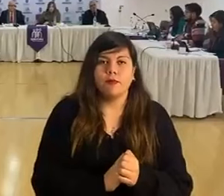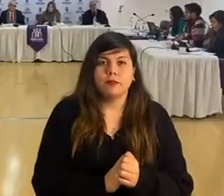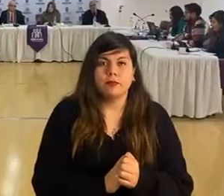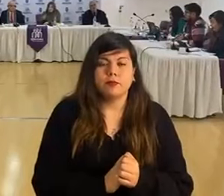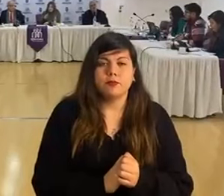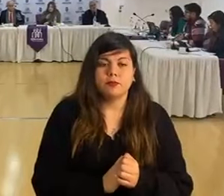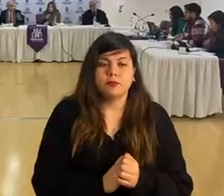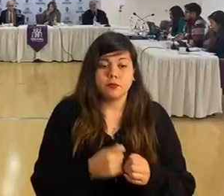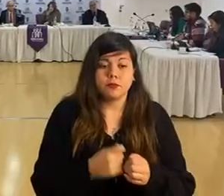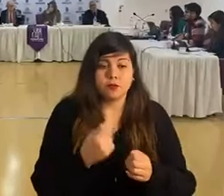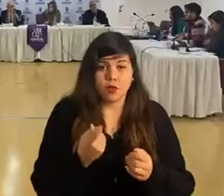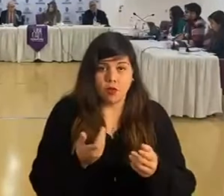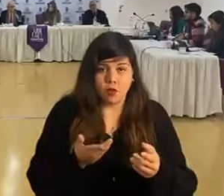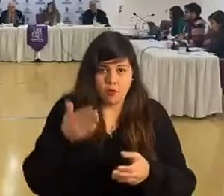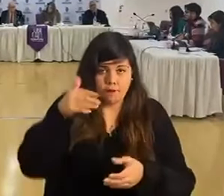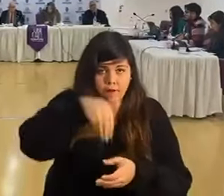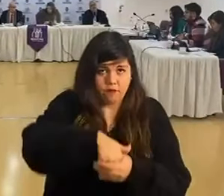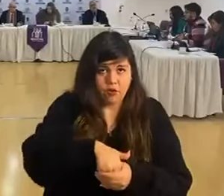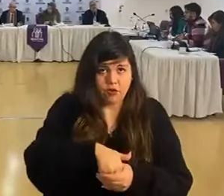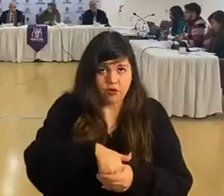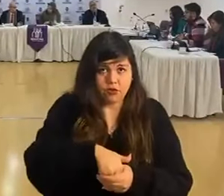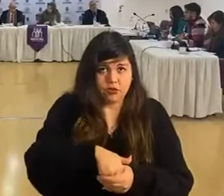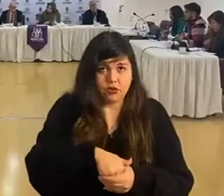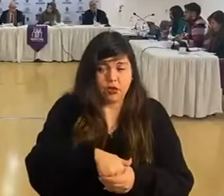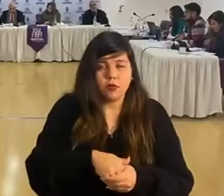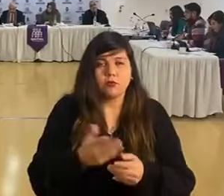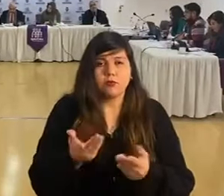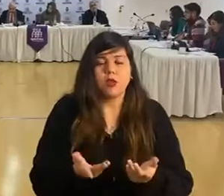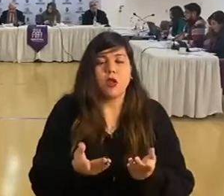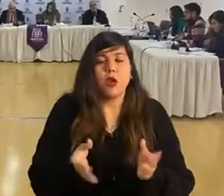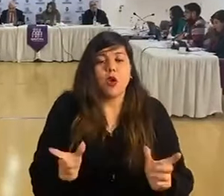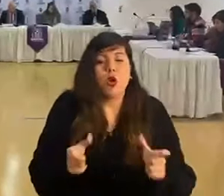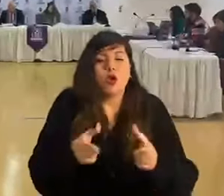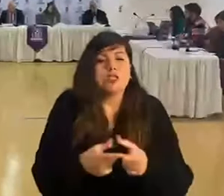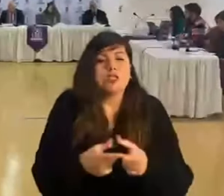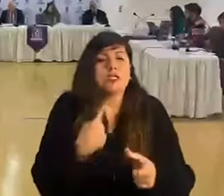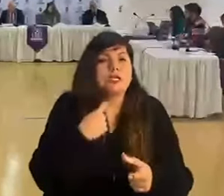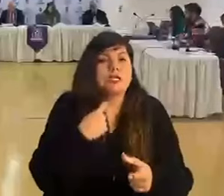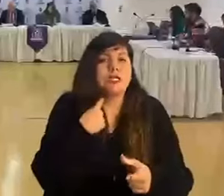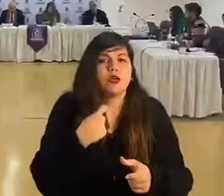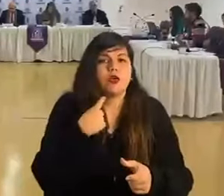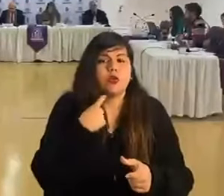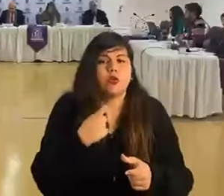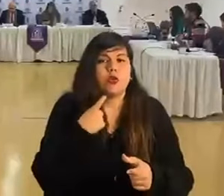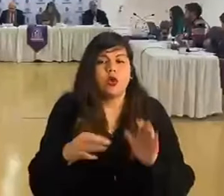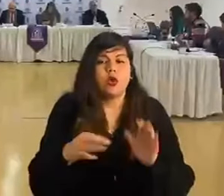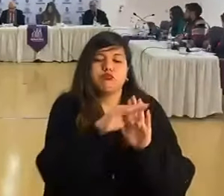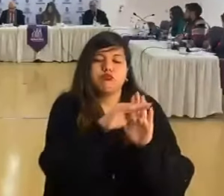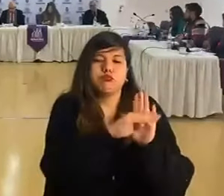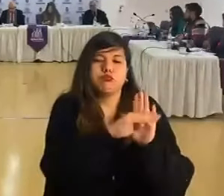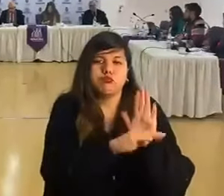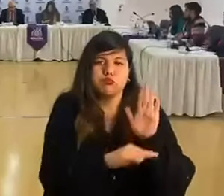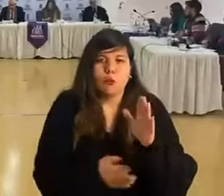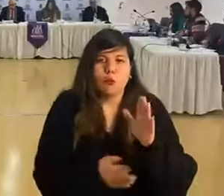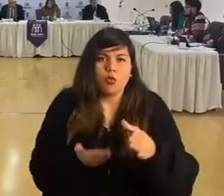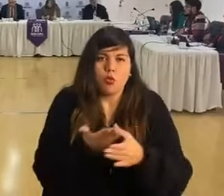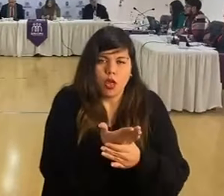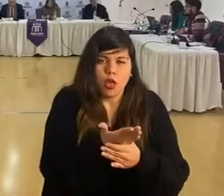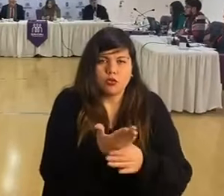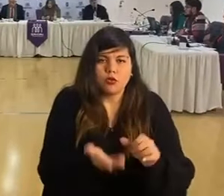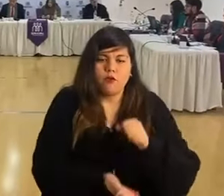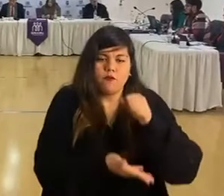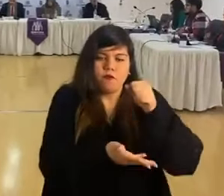¿Vamos a votación? Se propone al Consejo de Quilicura la base de postulación Fondo de Seguridad